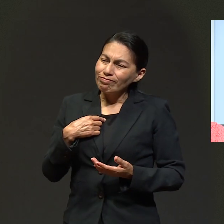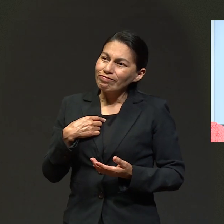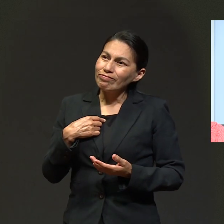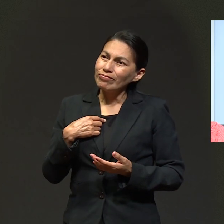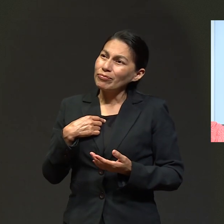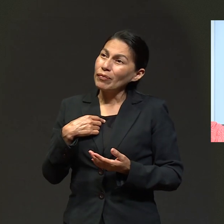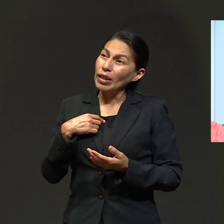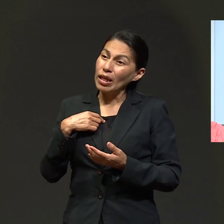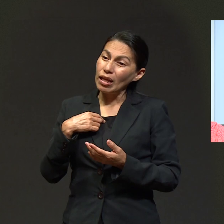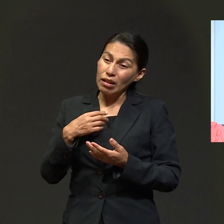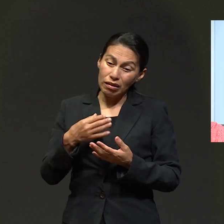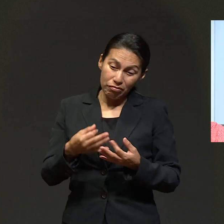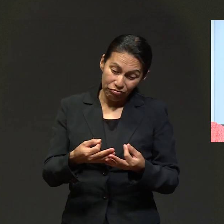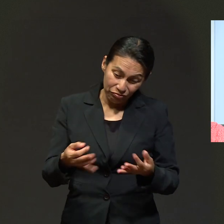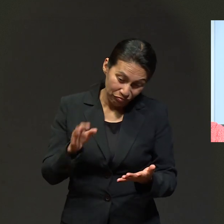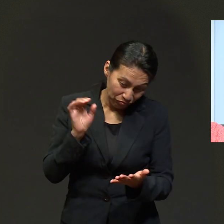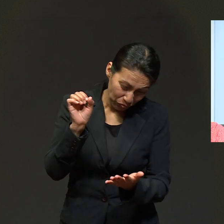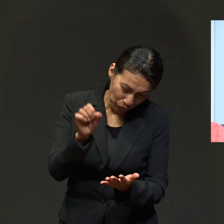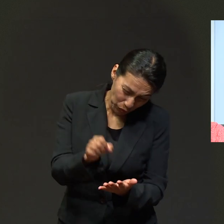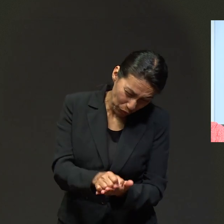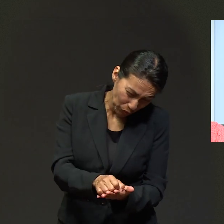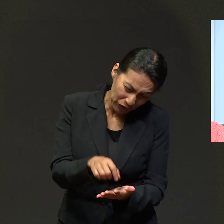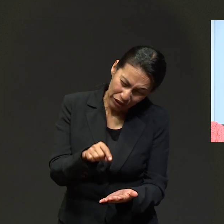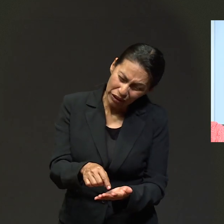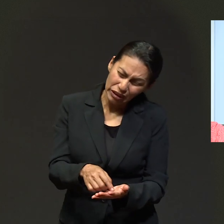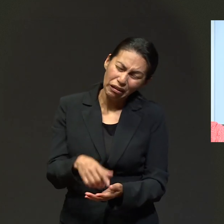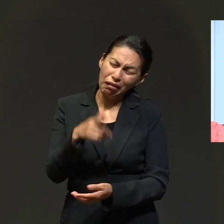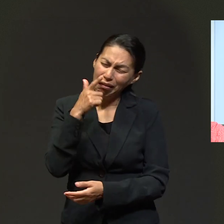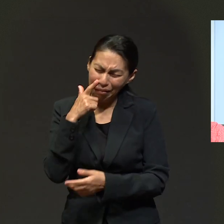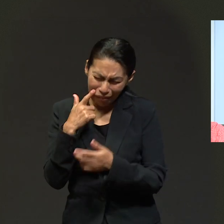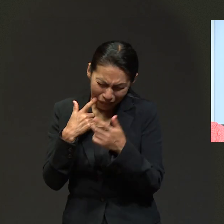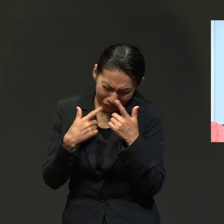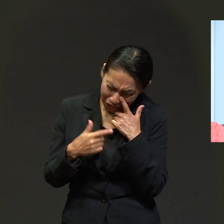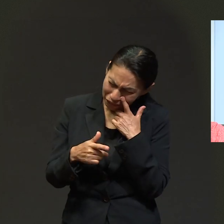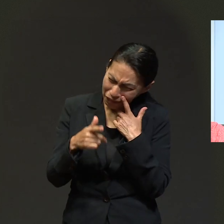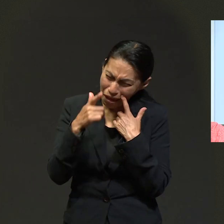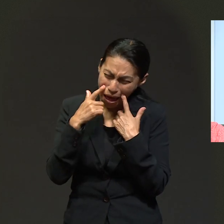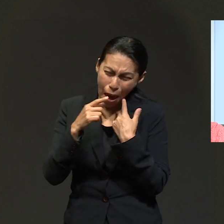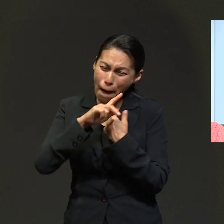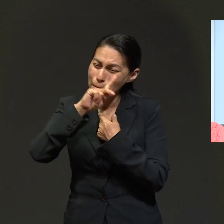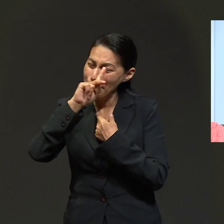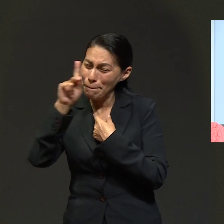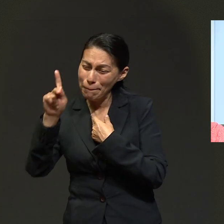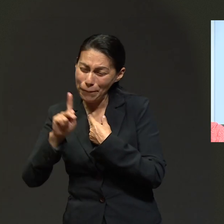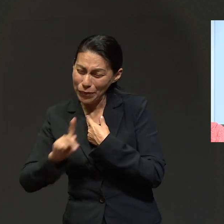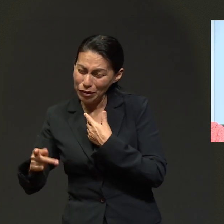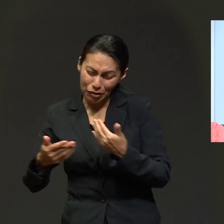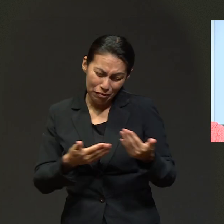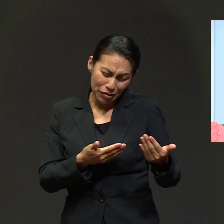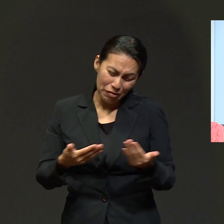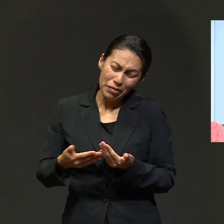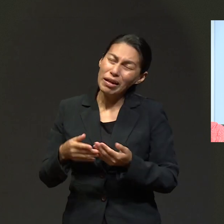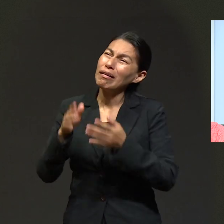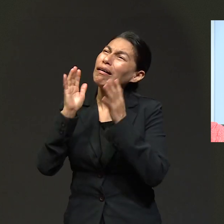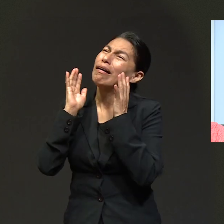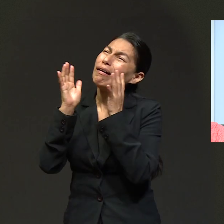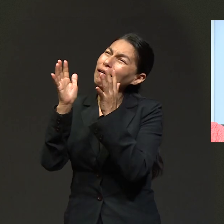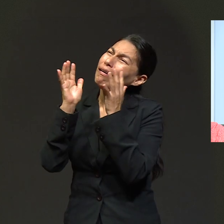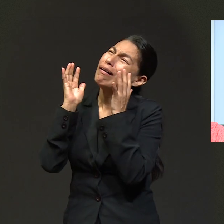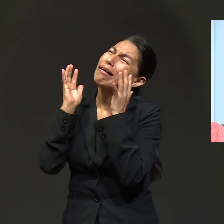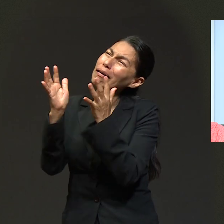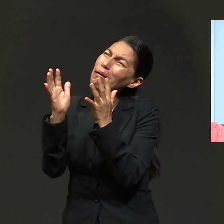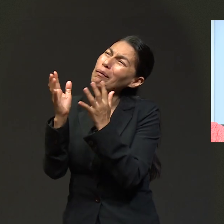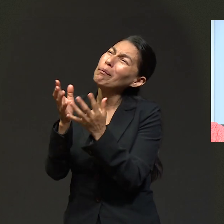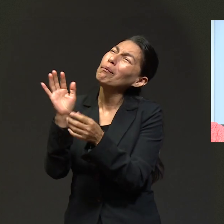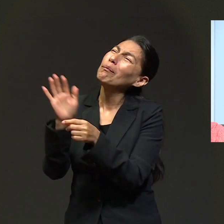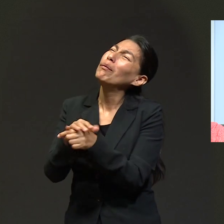Y me acuerdo que me incliné, me incliné en el suelo, lloré como no tiene idea, como peor que un bebé, y le seguí